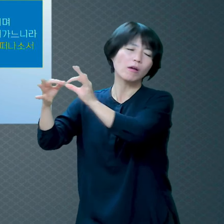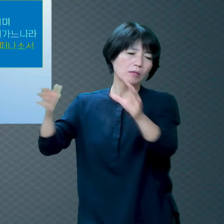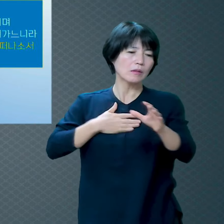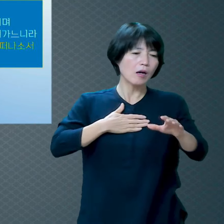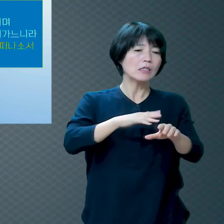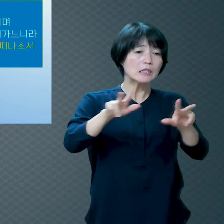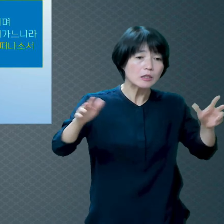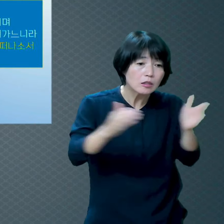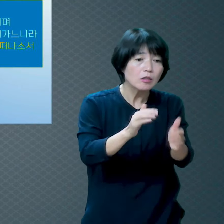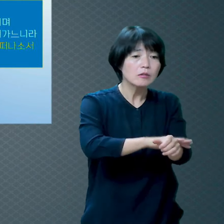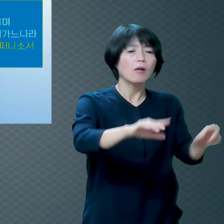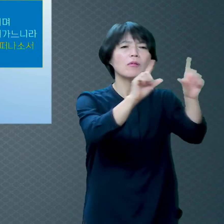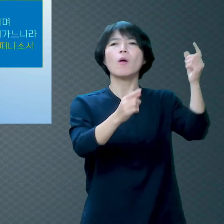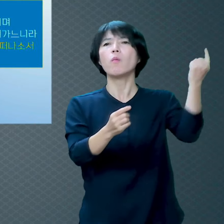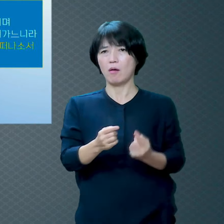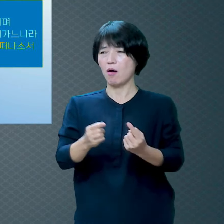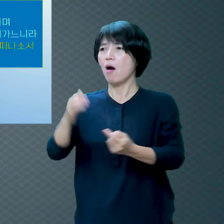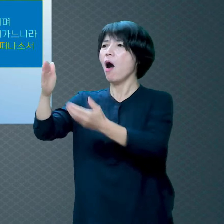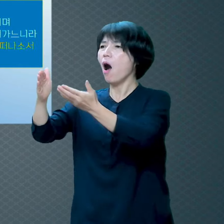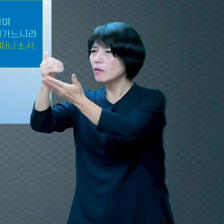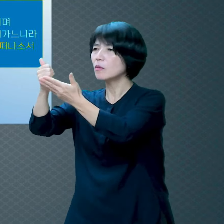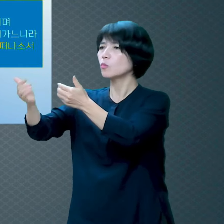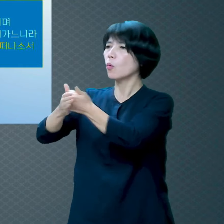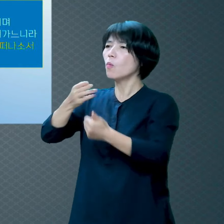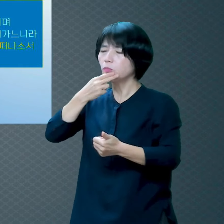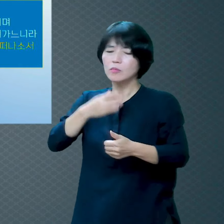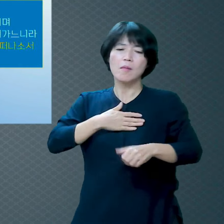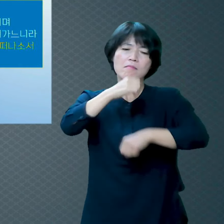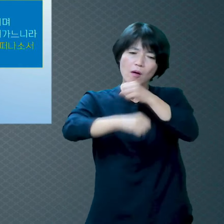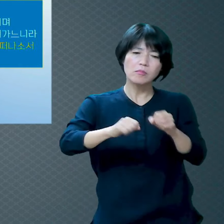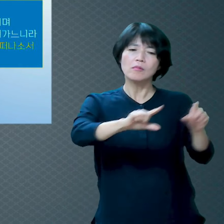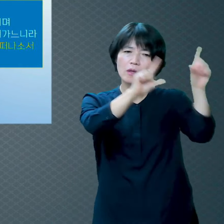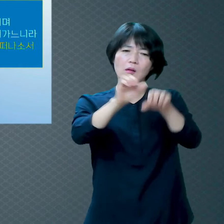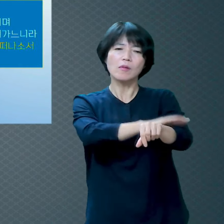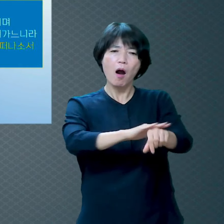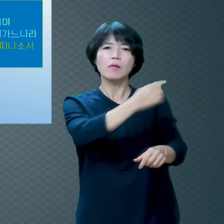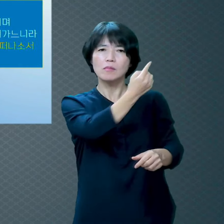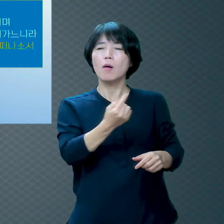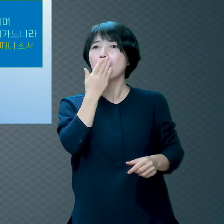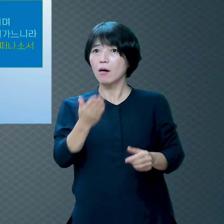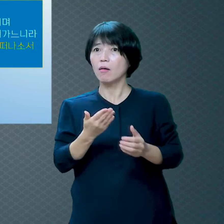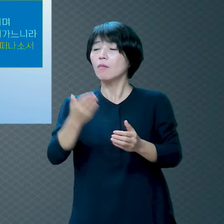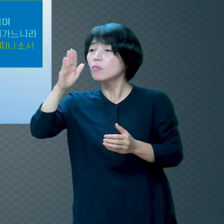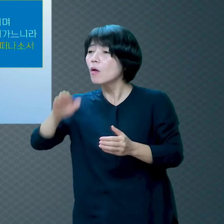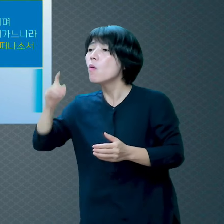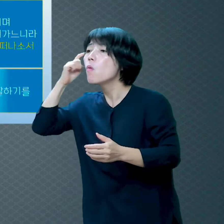여지껏 내 마음대로 살아왔는데 뭐 하나님 믿으라고 합니까?